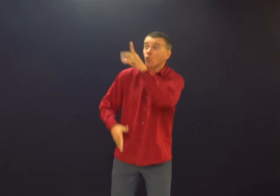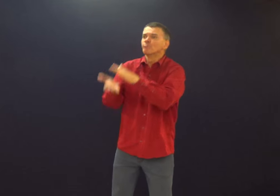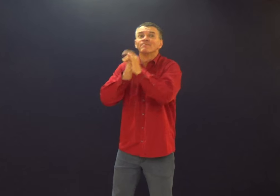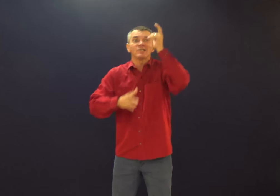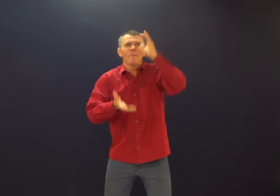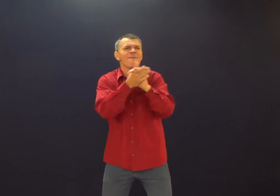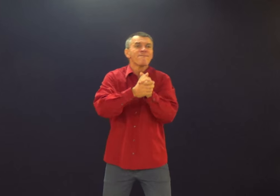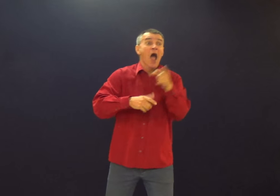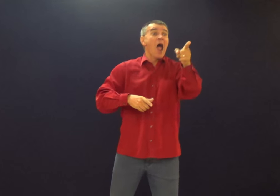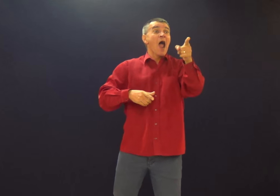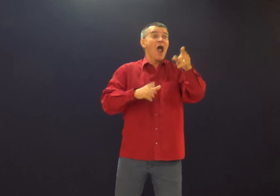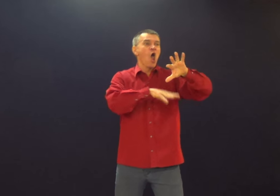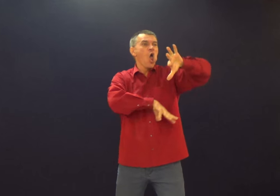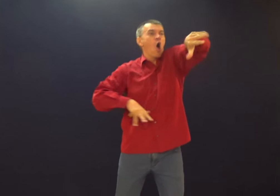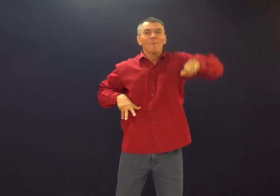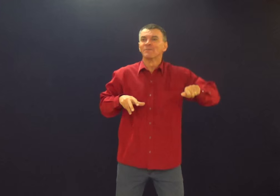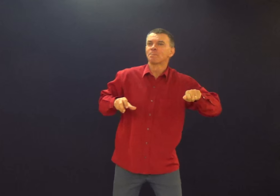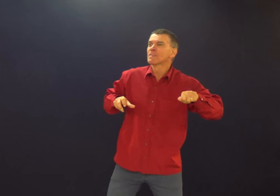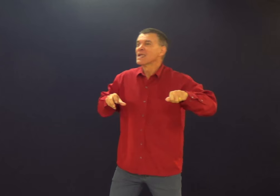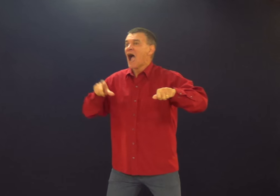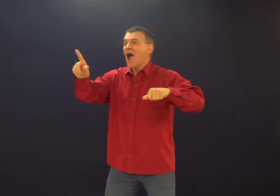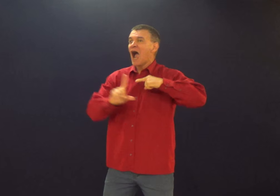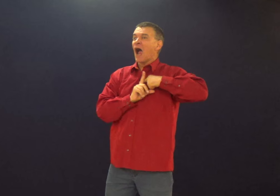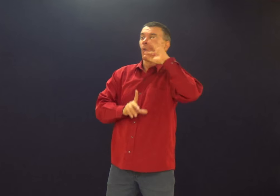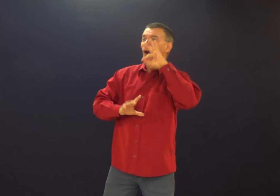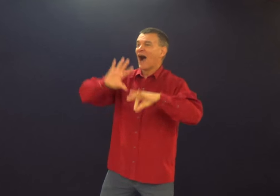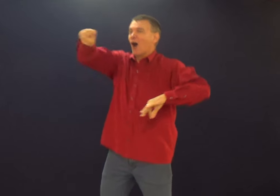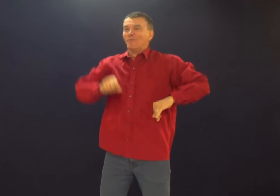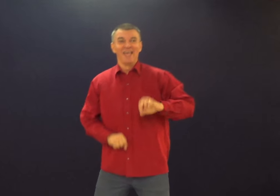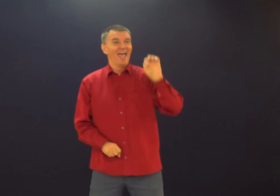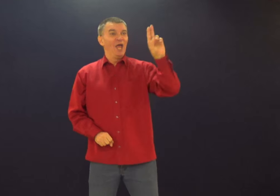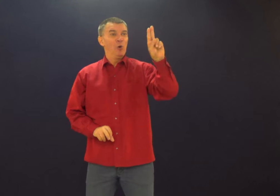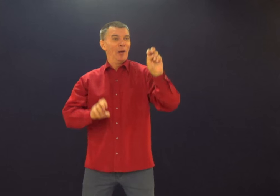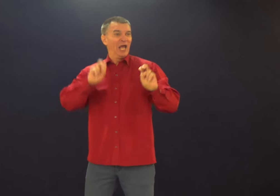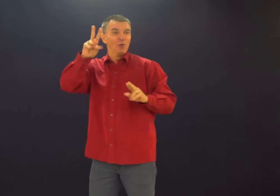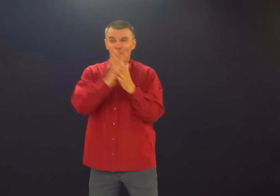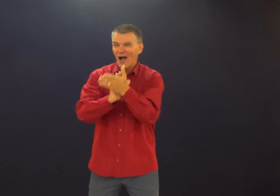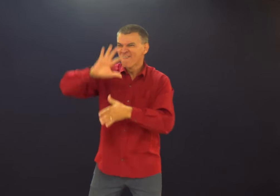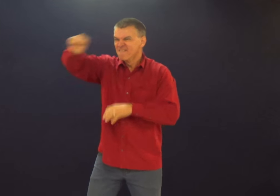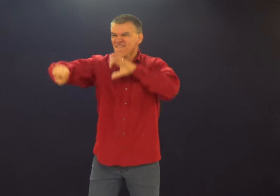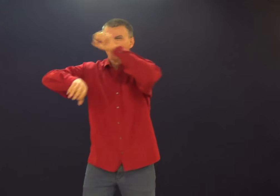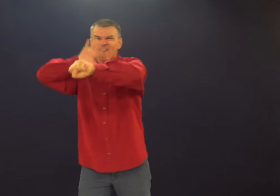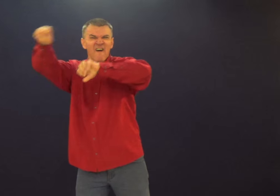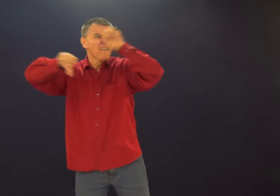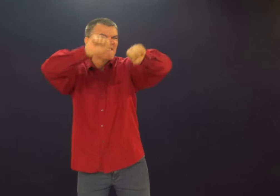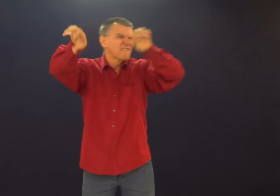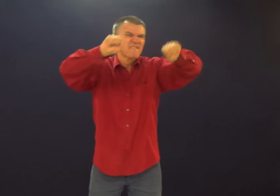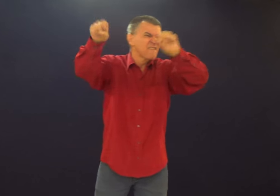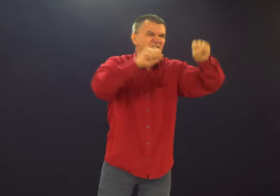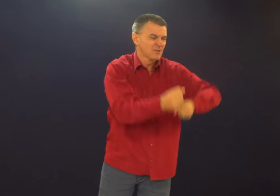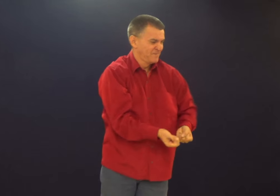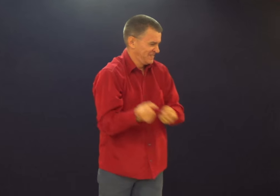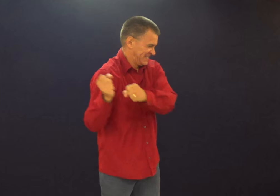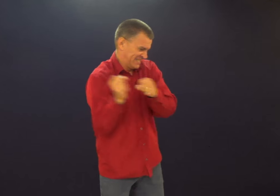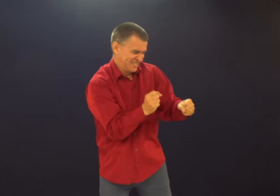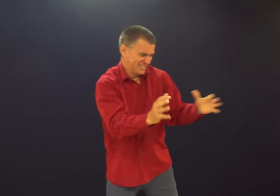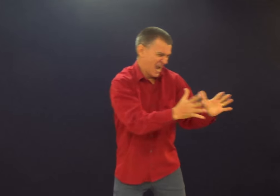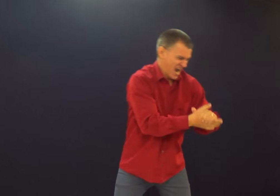Aí o diabo, tá, esse não deu, vamos pra outra. Ele vai tentar, ele vai tentar atrás de outras pessoas. Ele vai destruindo os